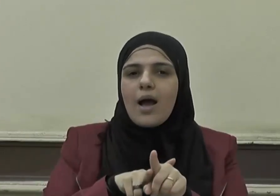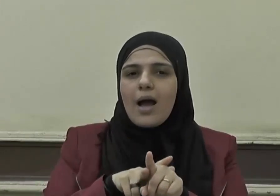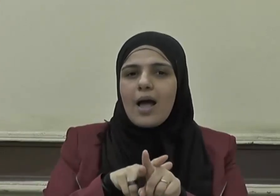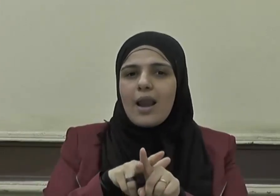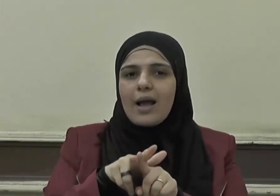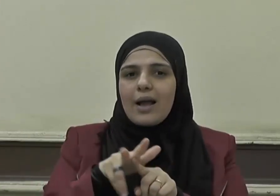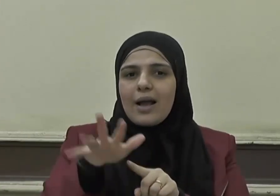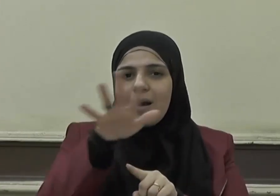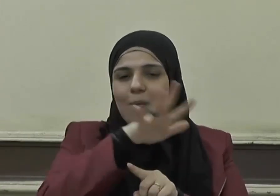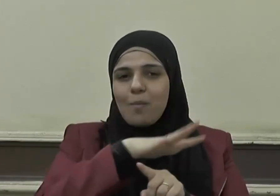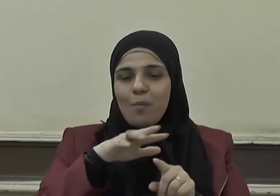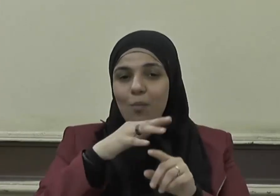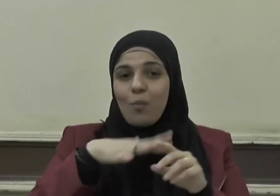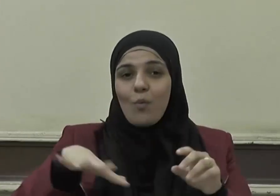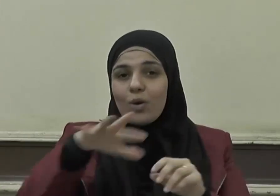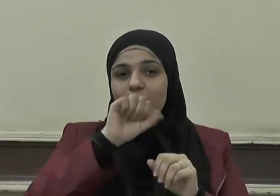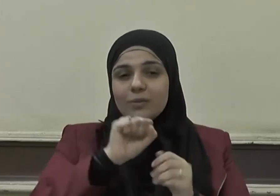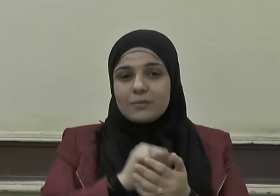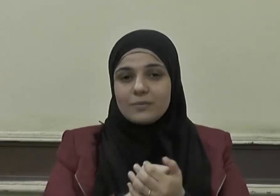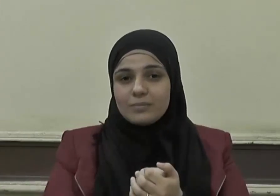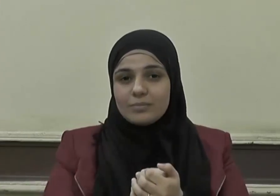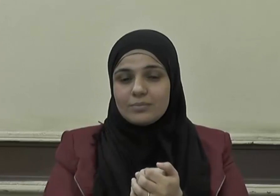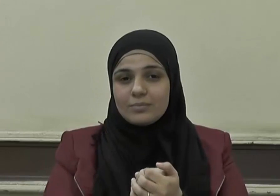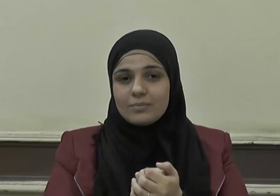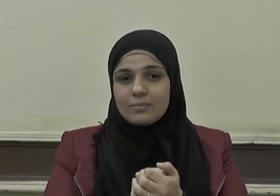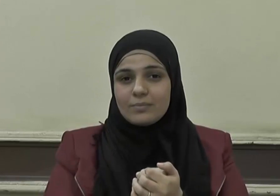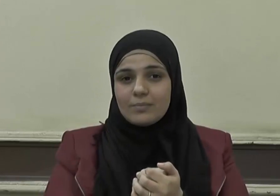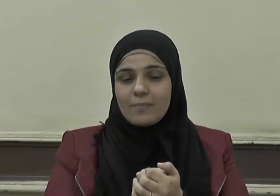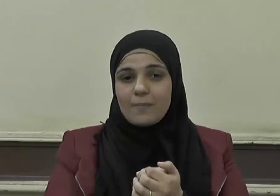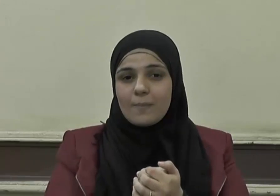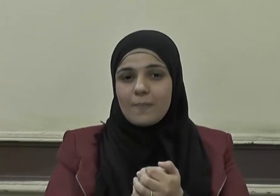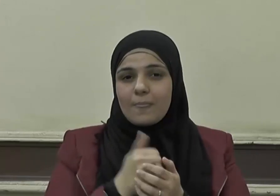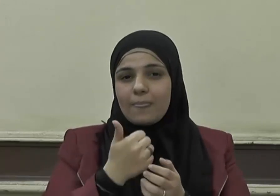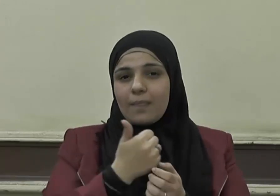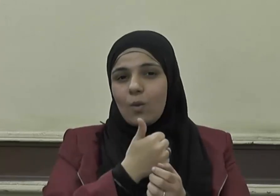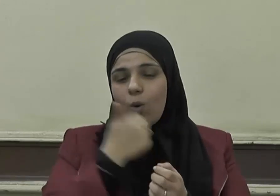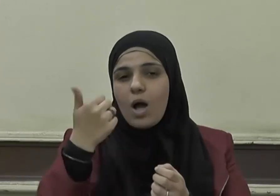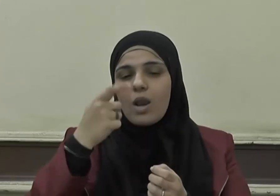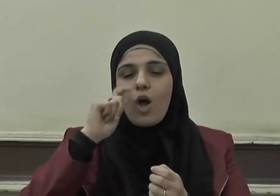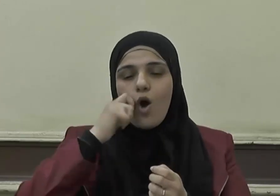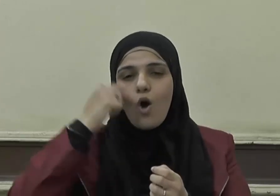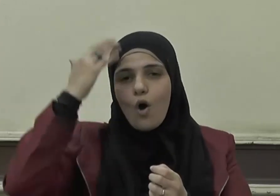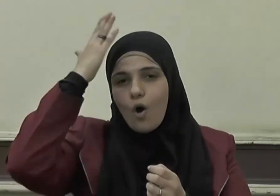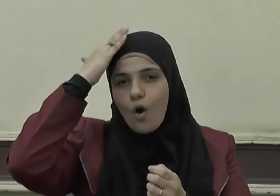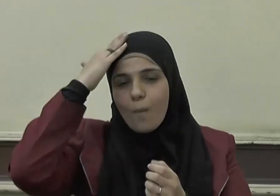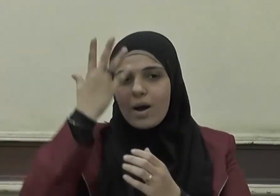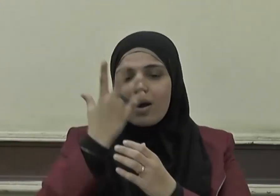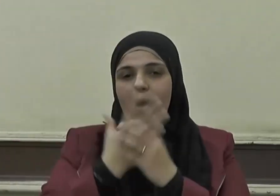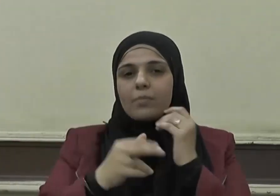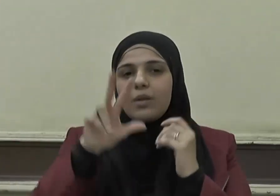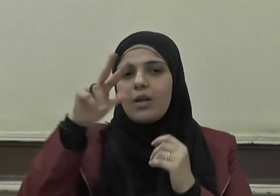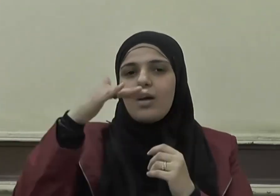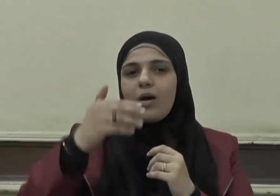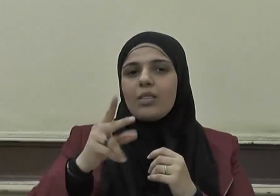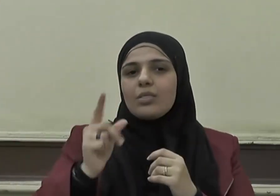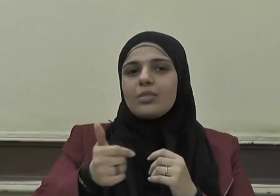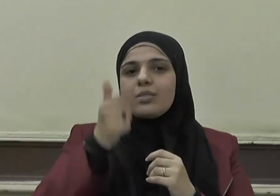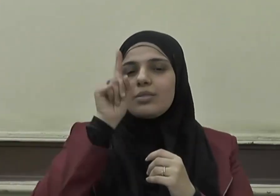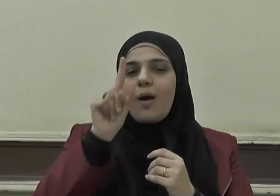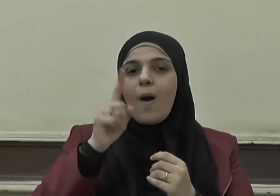قالها ثلاثاً وعن عمر بن الخطاب رضي الله عنه أن رسول